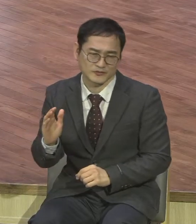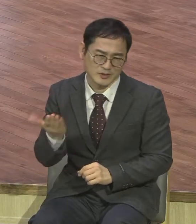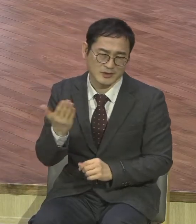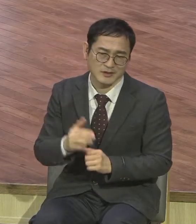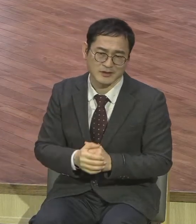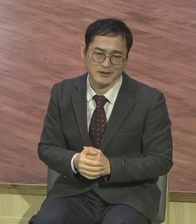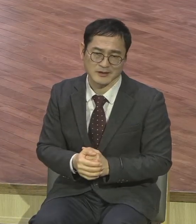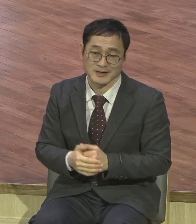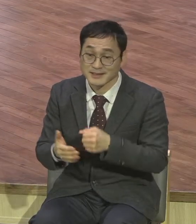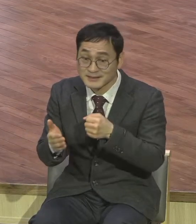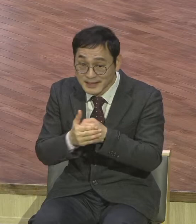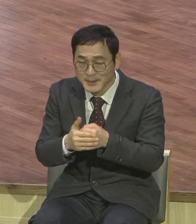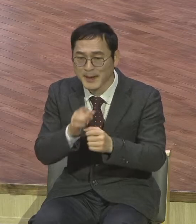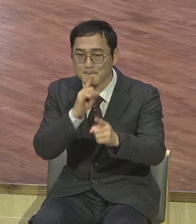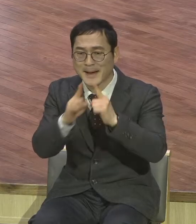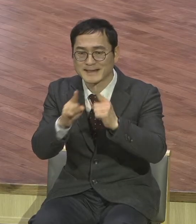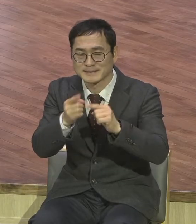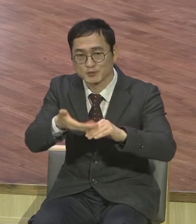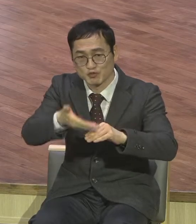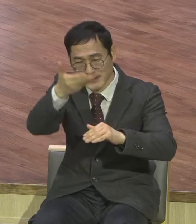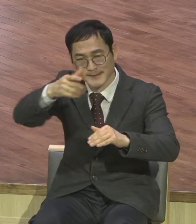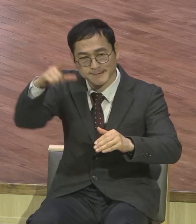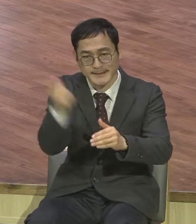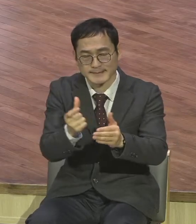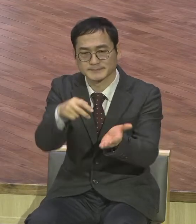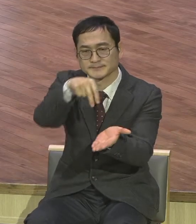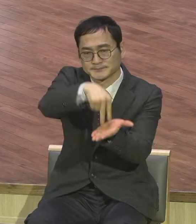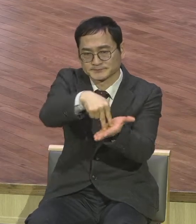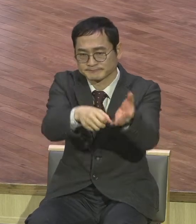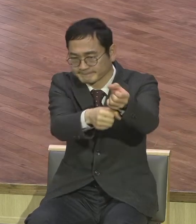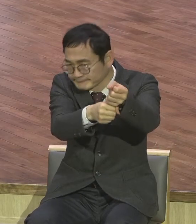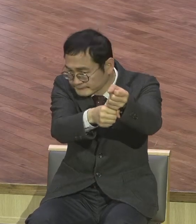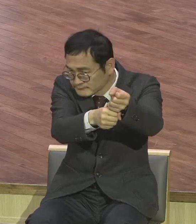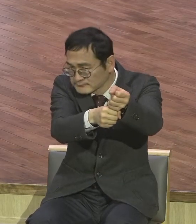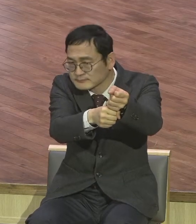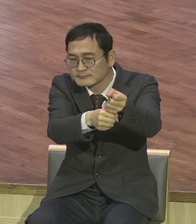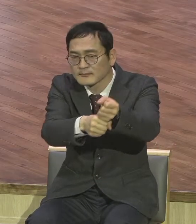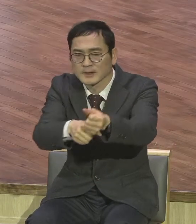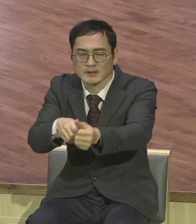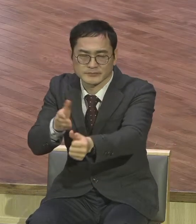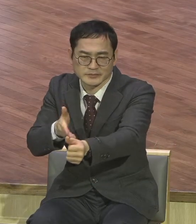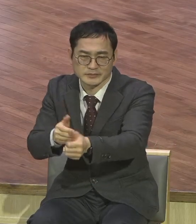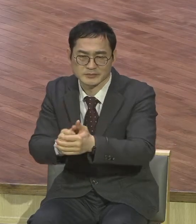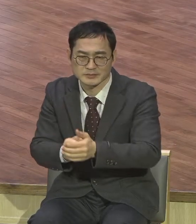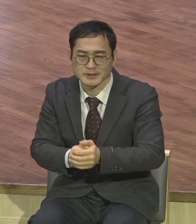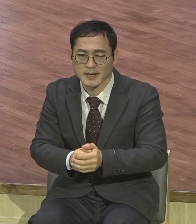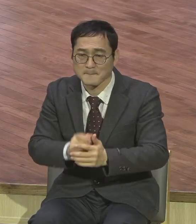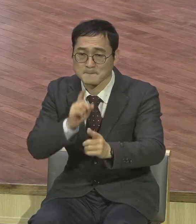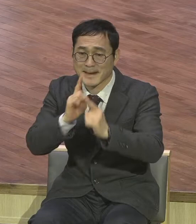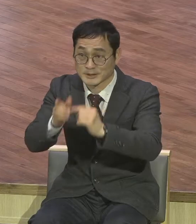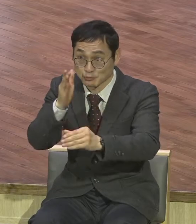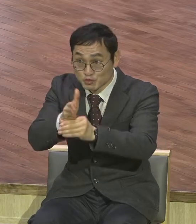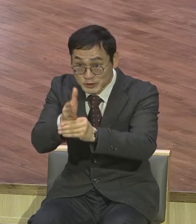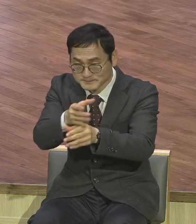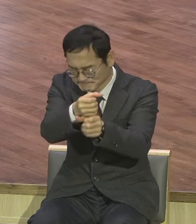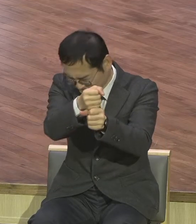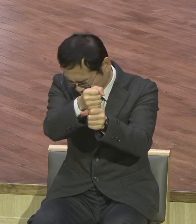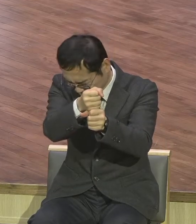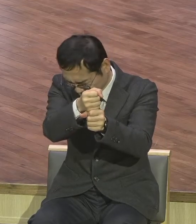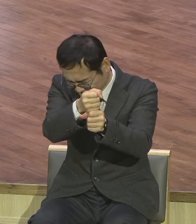굳게 서시기 바랍니다 말씀을 딱 잡으세요 여러분이 강단 중심으로 원내스가 되어 있으면요 어떤